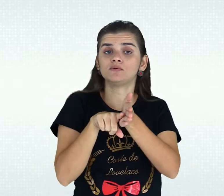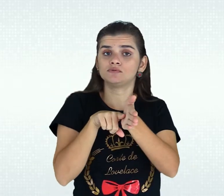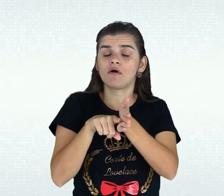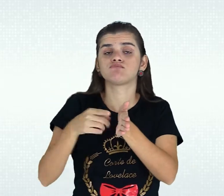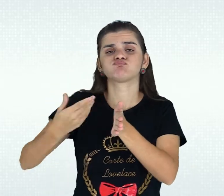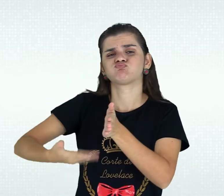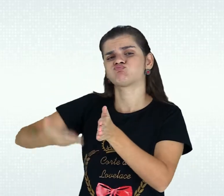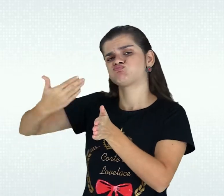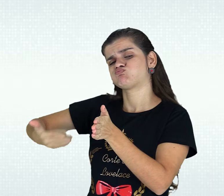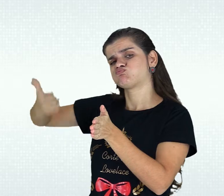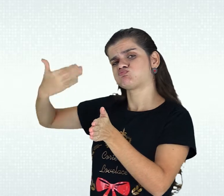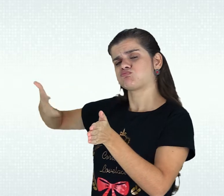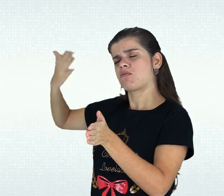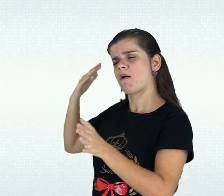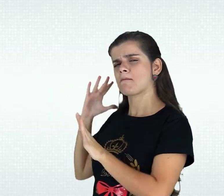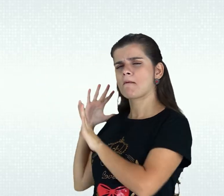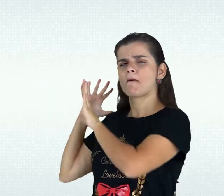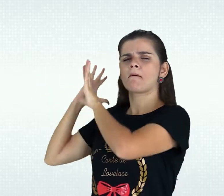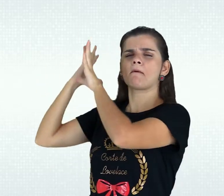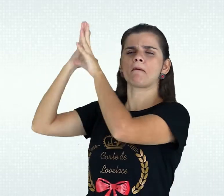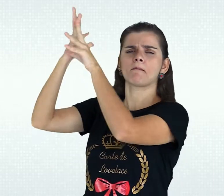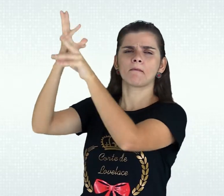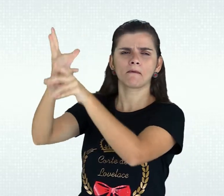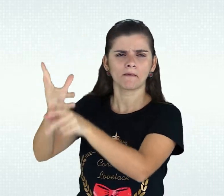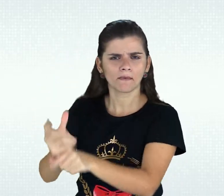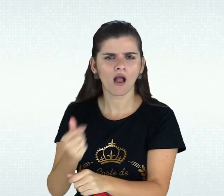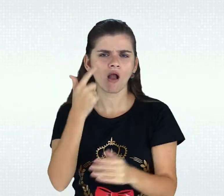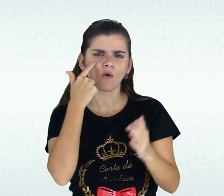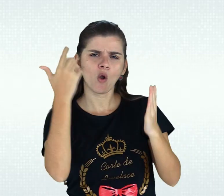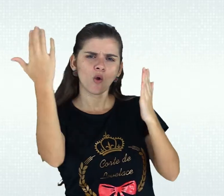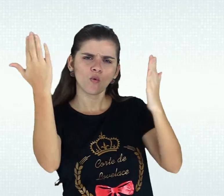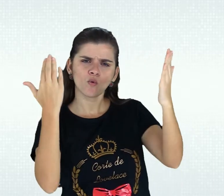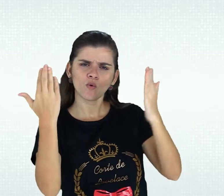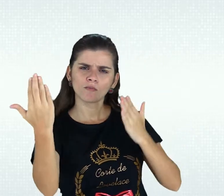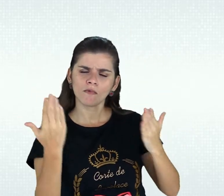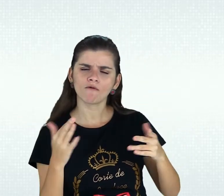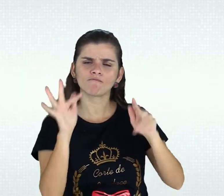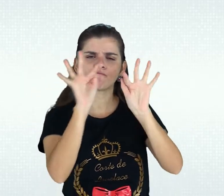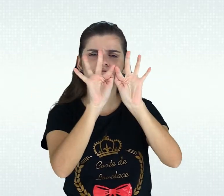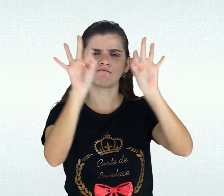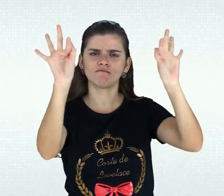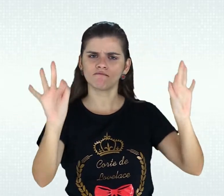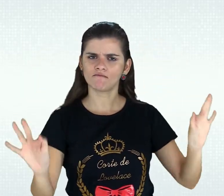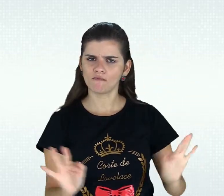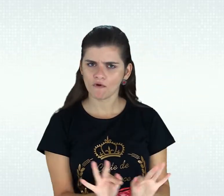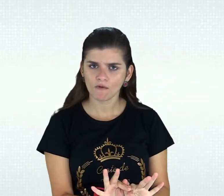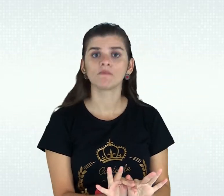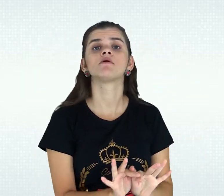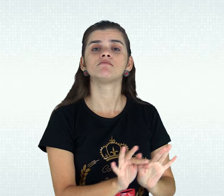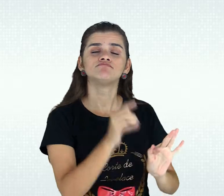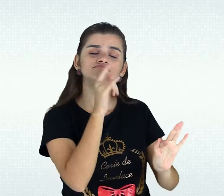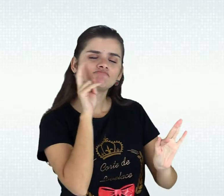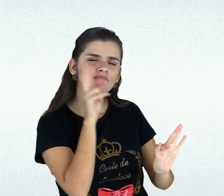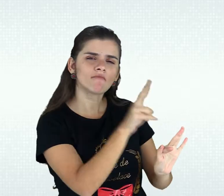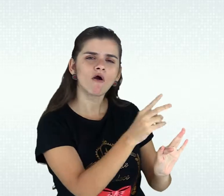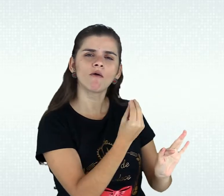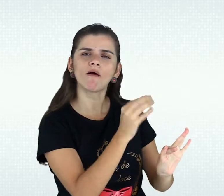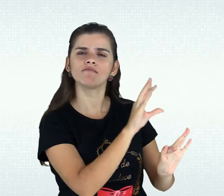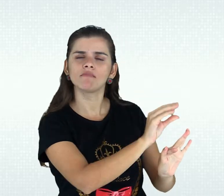deles um estudo aprofundado com análise de fórmulas para que consigam desenvolver outras fórmulas e fazer o